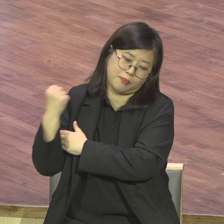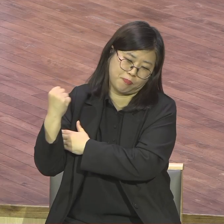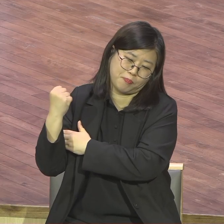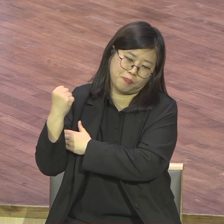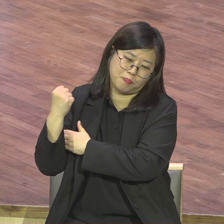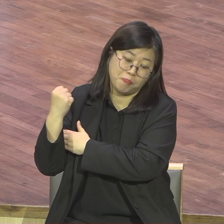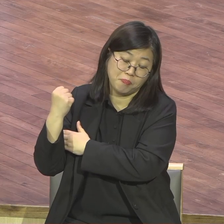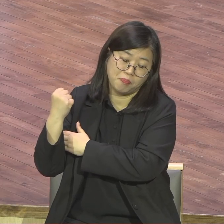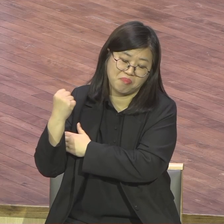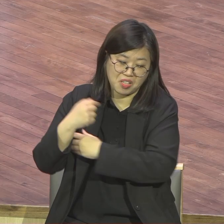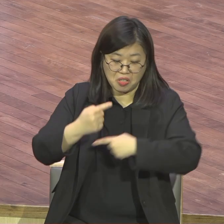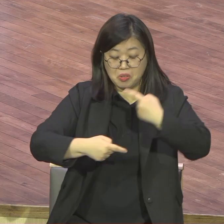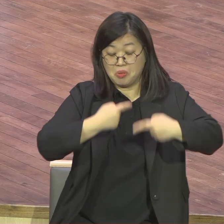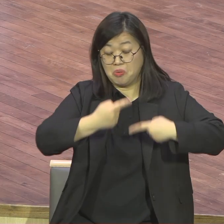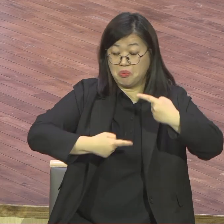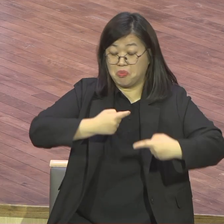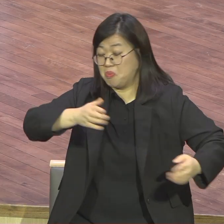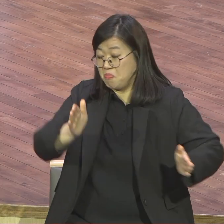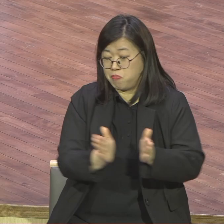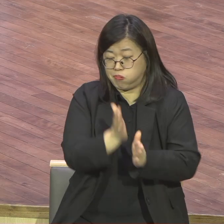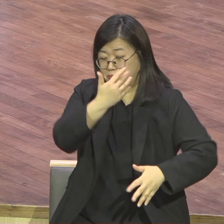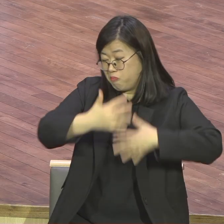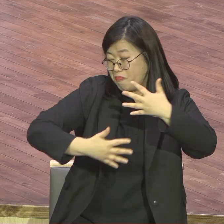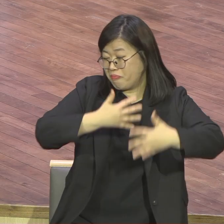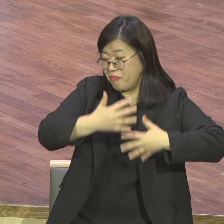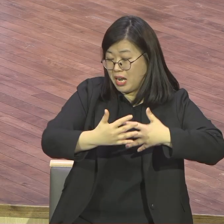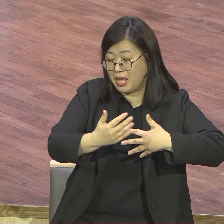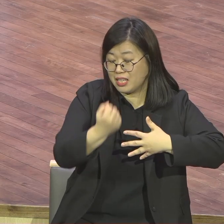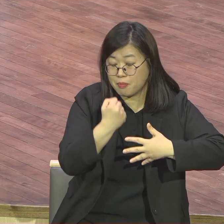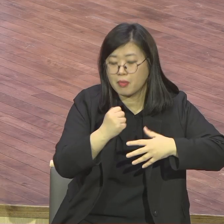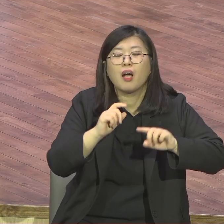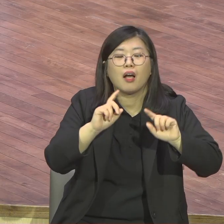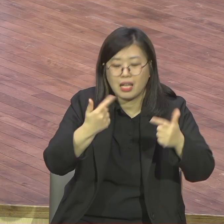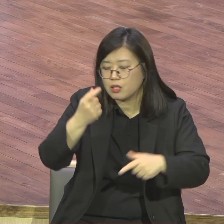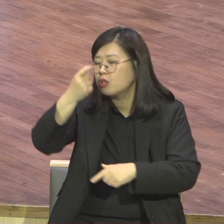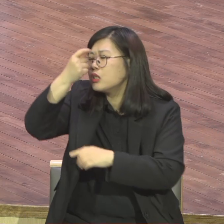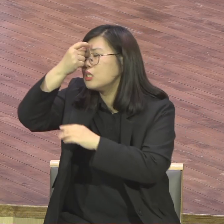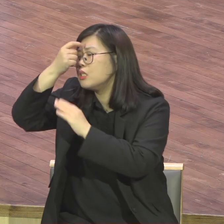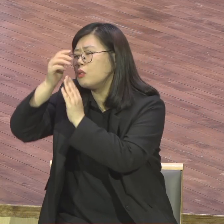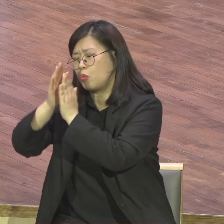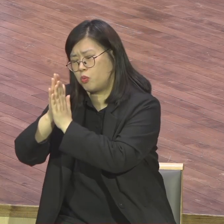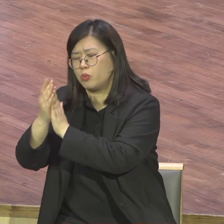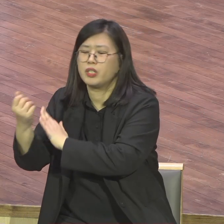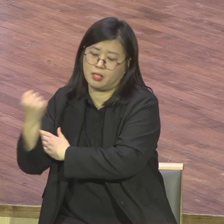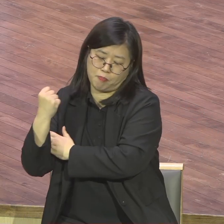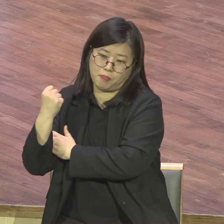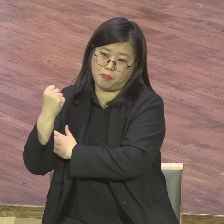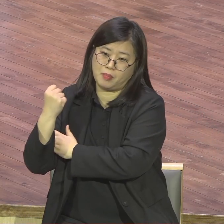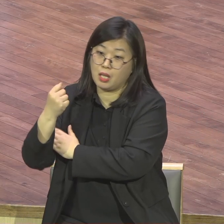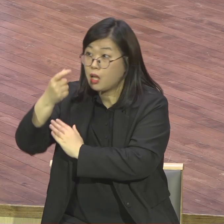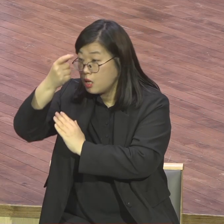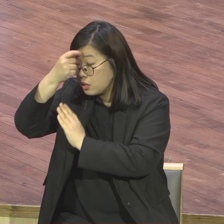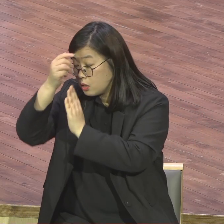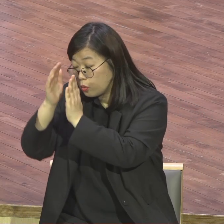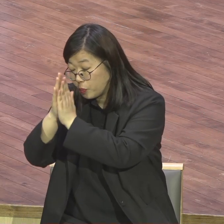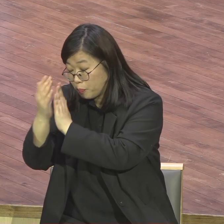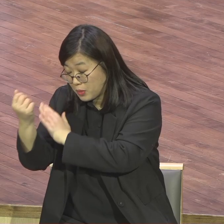기도에 무릎을 꿇을 때에 영향력을 입혀요 은약기도 강단 메시지